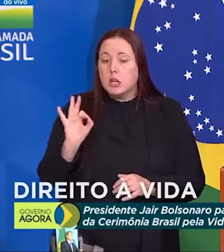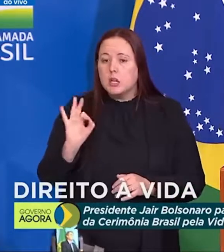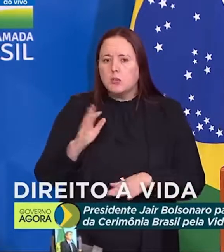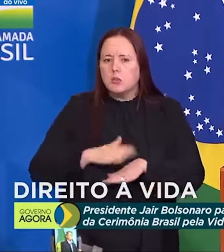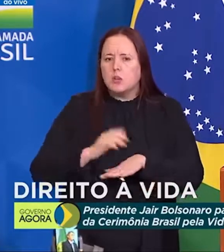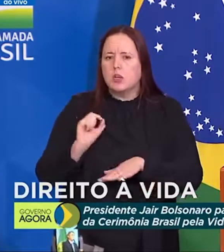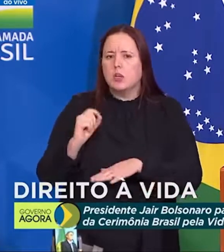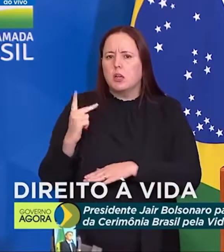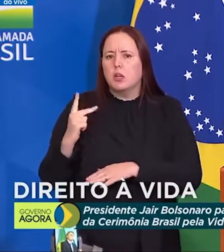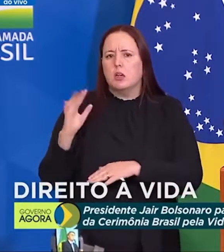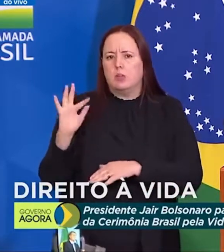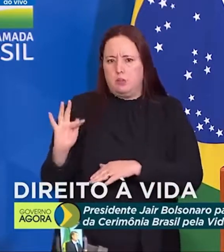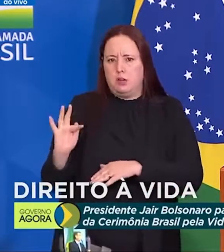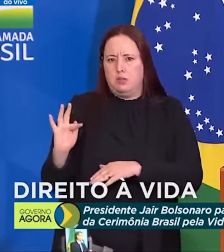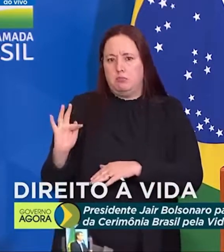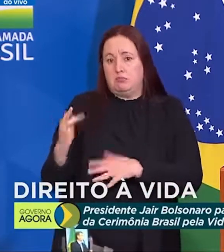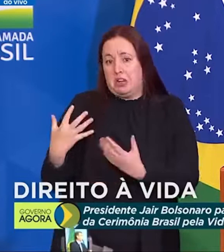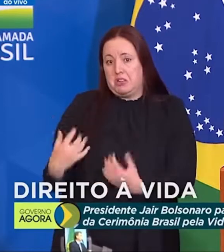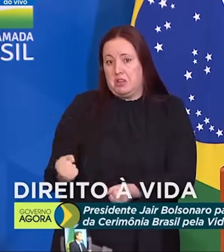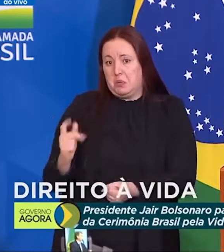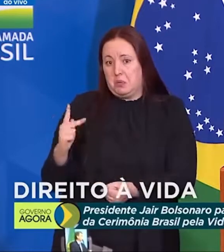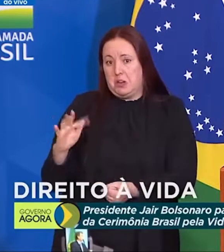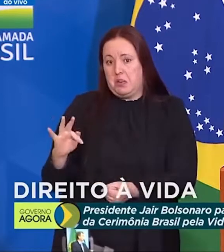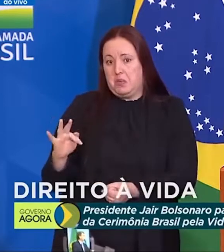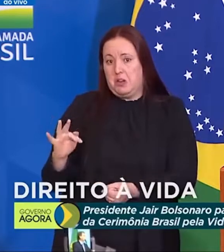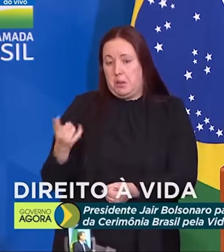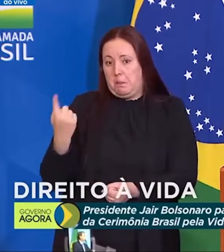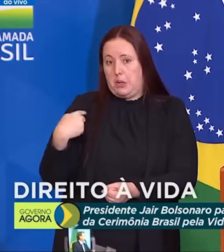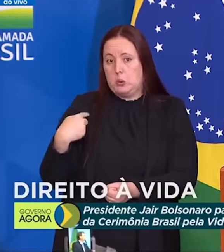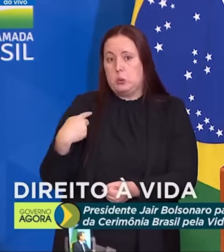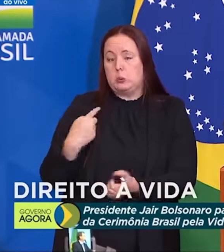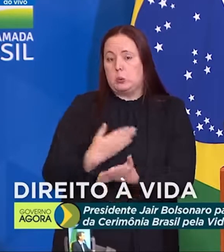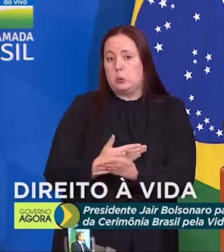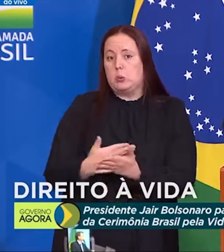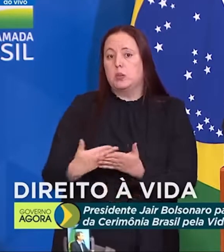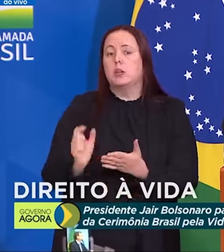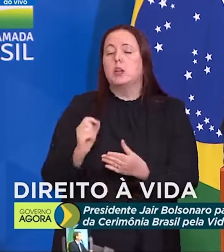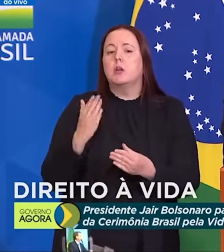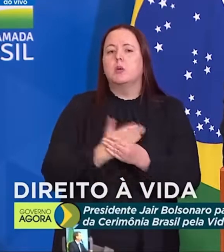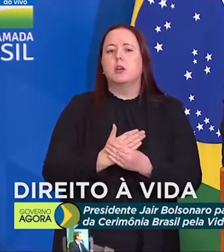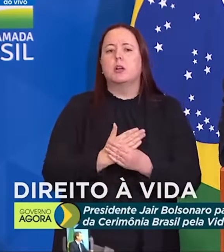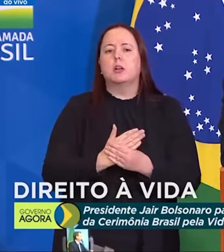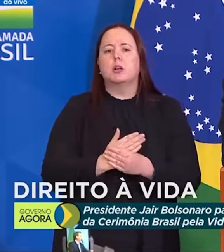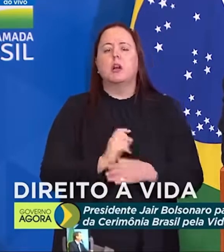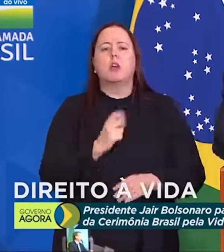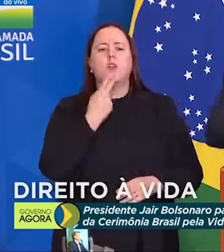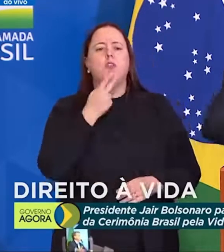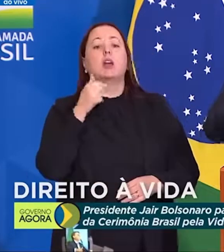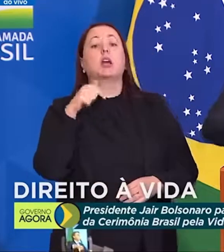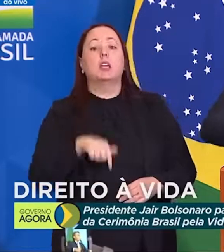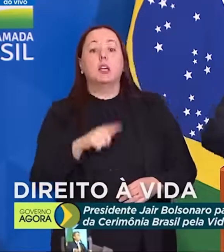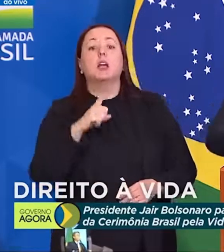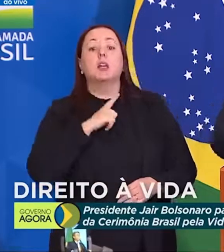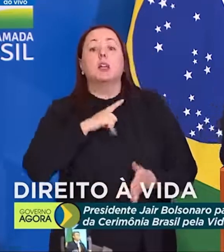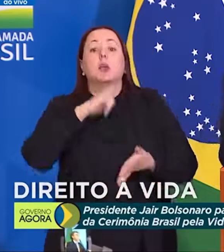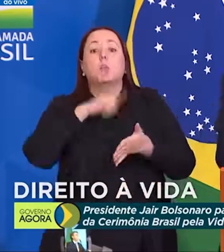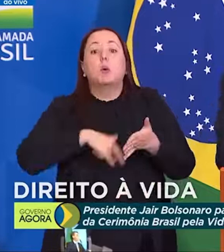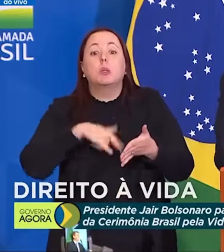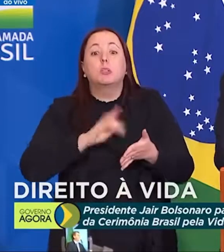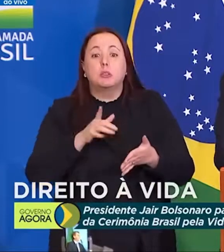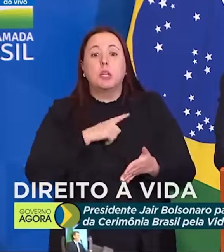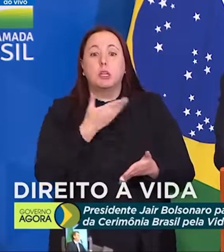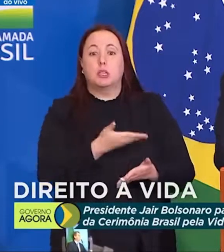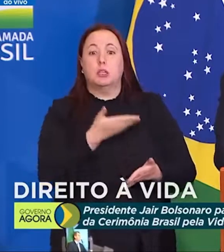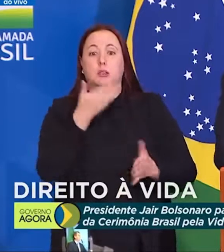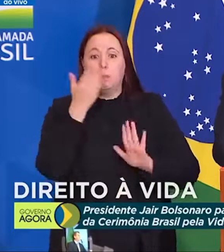a Polícia Federal determinou que instalasse o inquérito. O que vou falar aqui está dentro do inquérito,